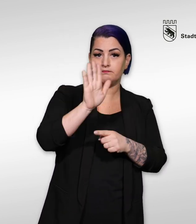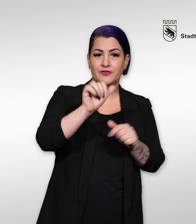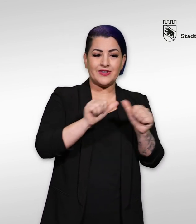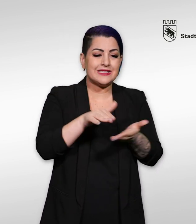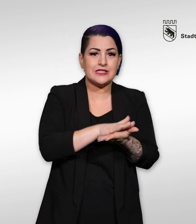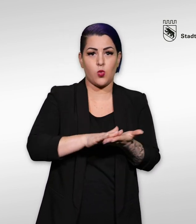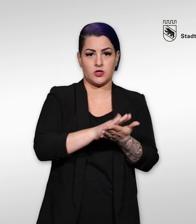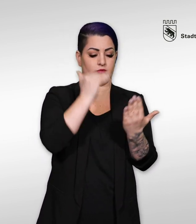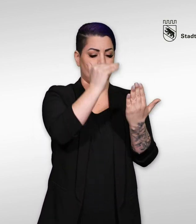die Sie beantworten müssen.